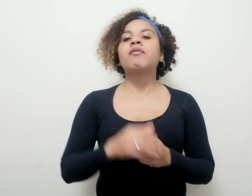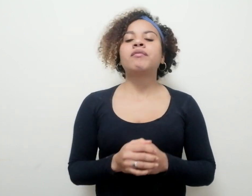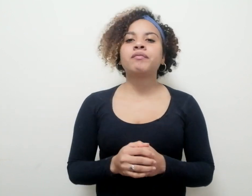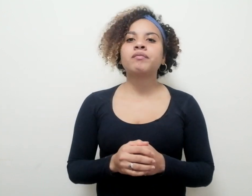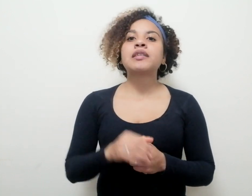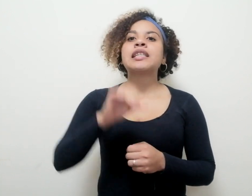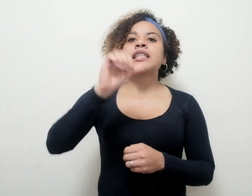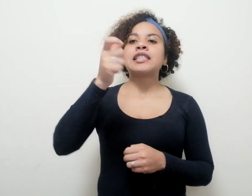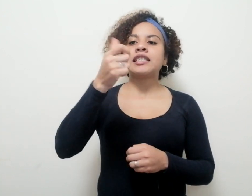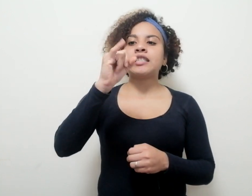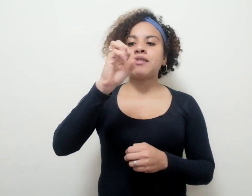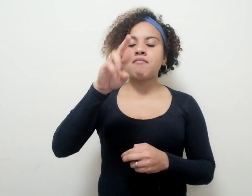Guimares Rosa.